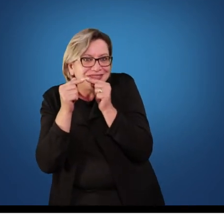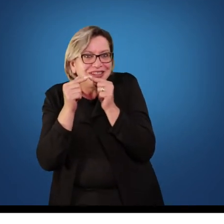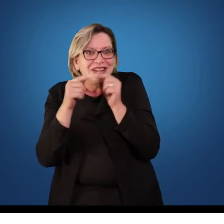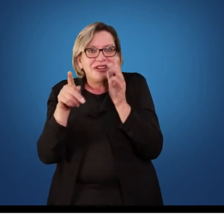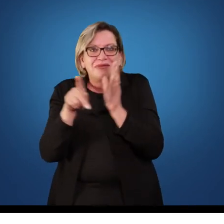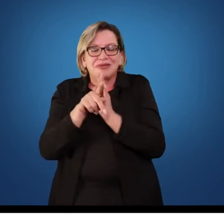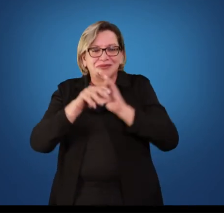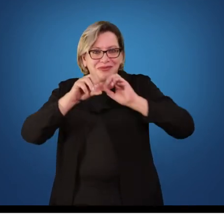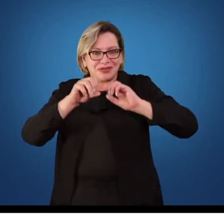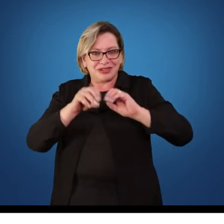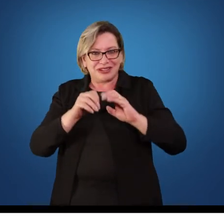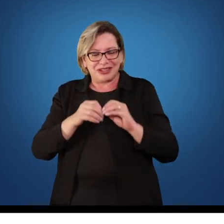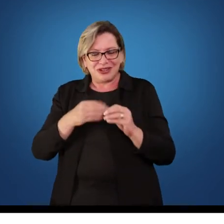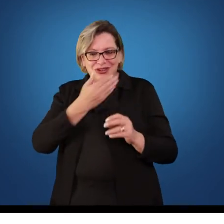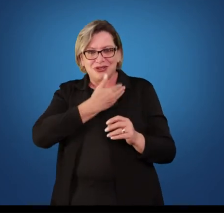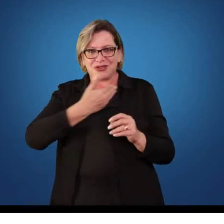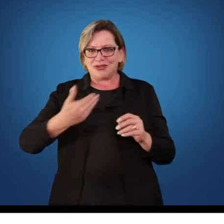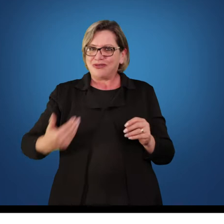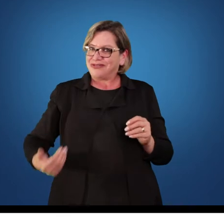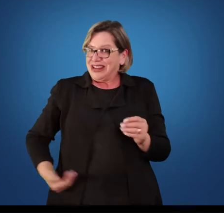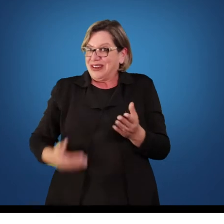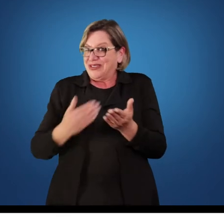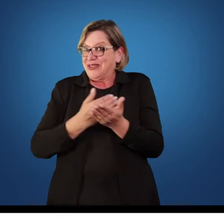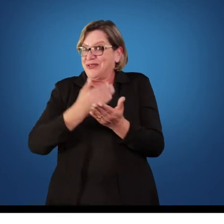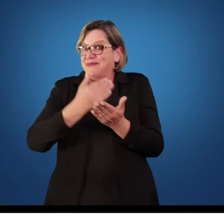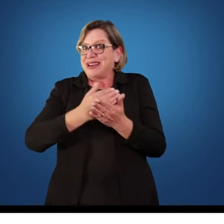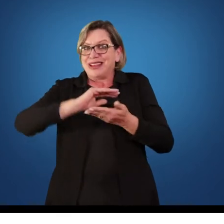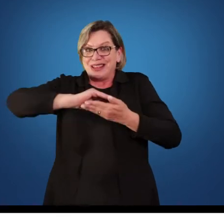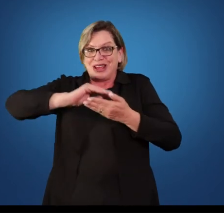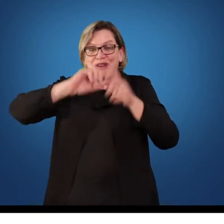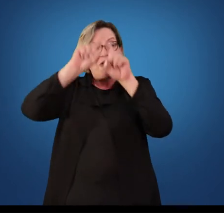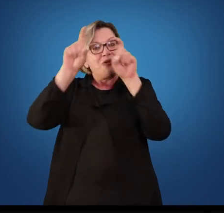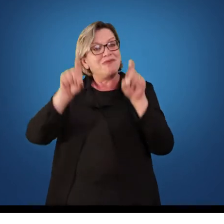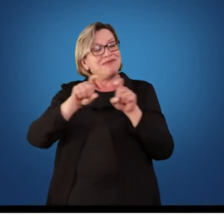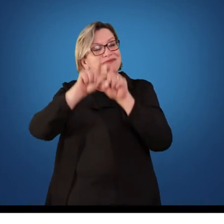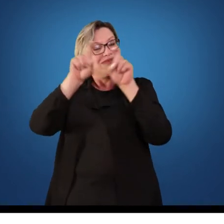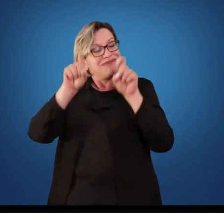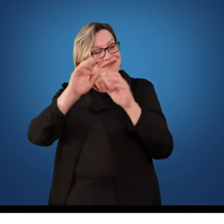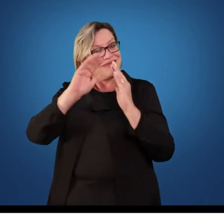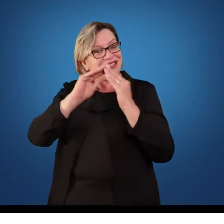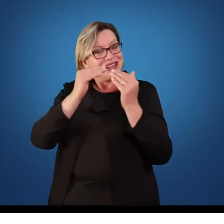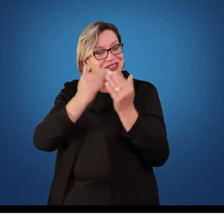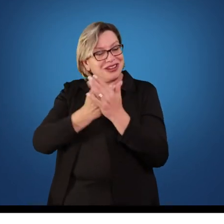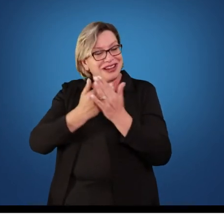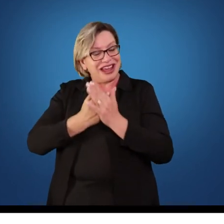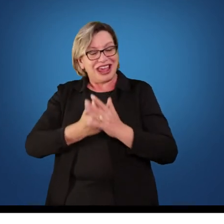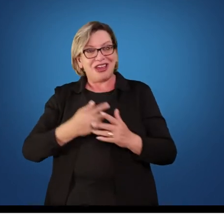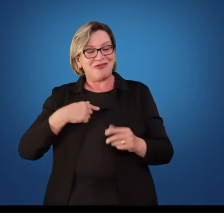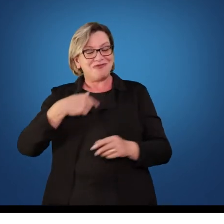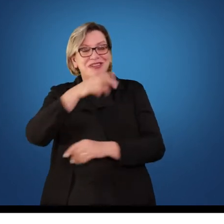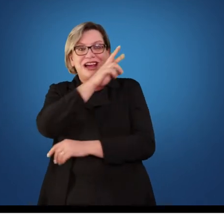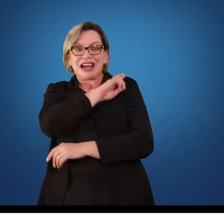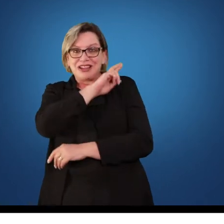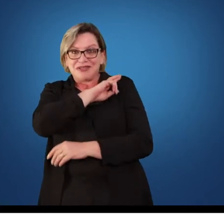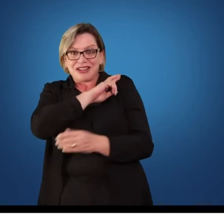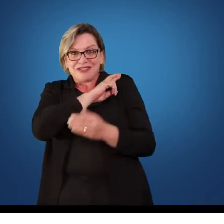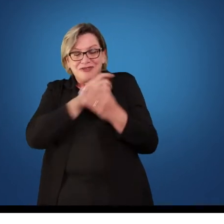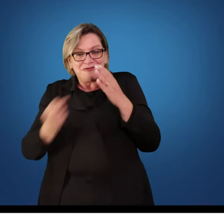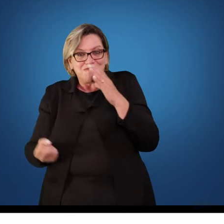começaram a oferecer os laboratórios de informática, tanto que fui responsável por criar o laboratório de informática nessa escola onde eu trabalhei, no